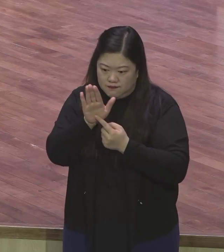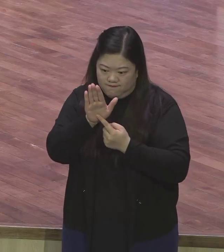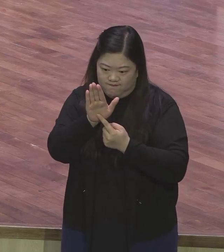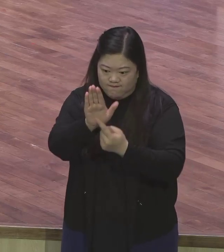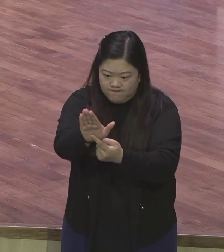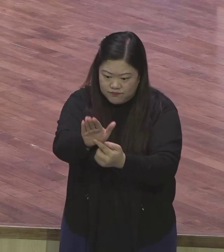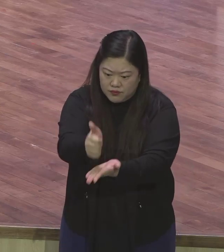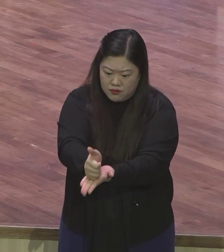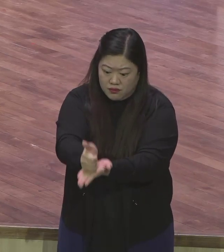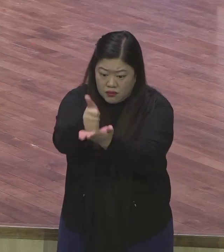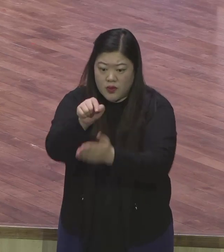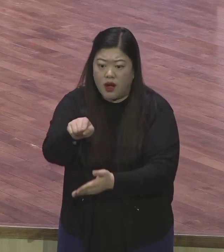그게 뭐 그리 중요하냐?